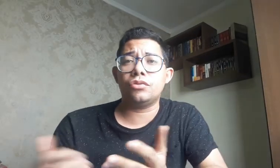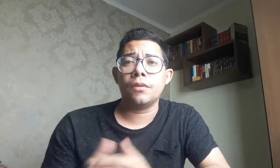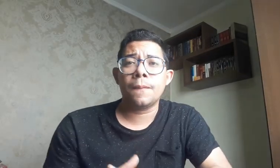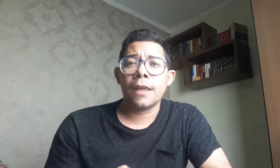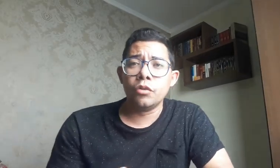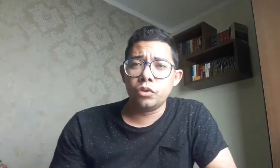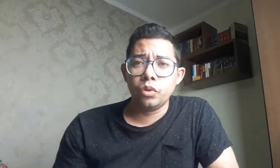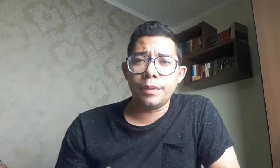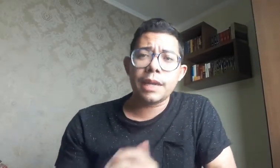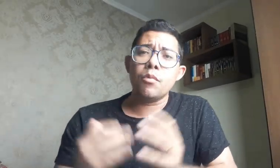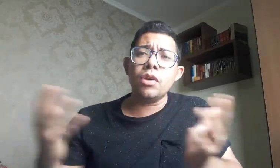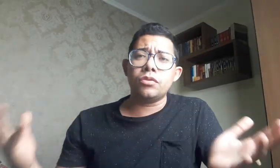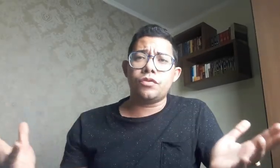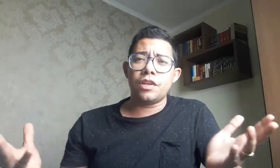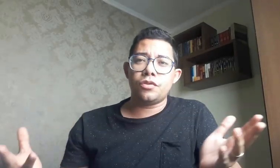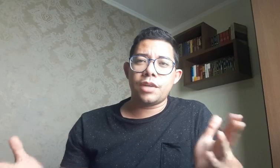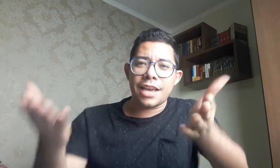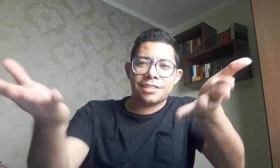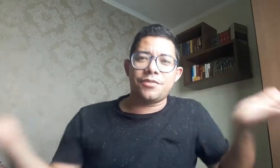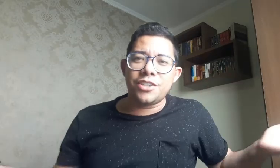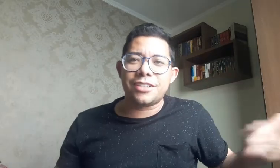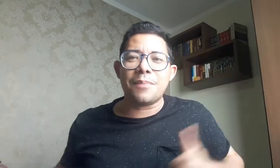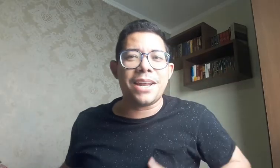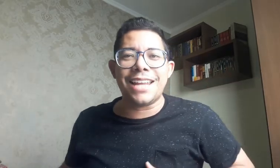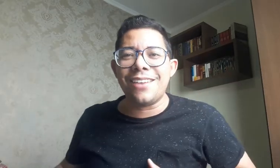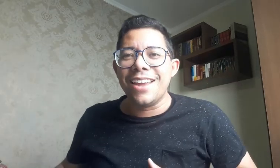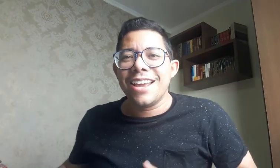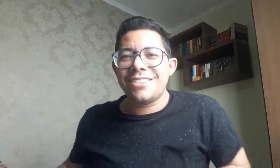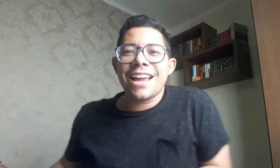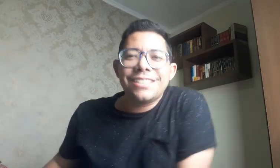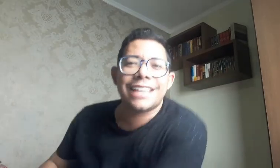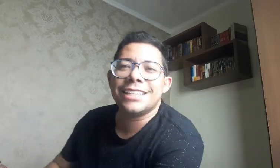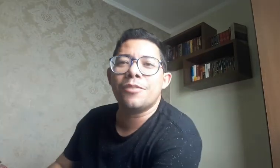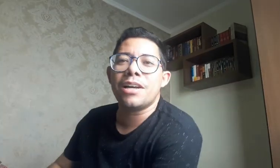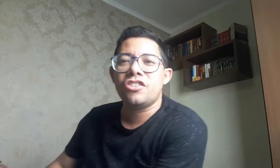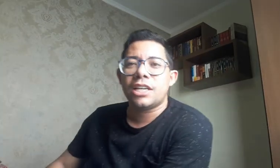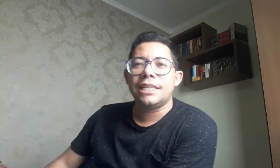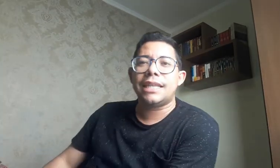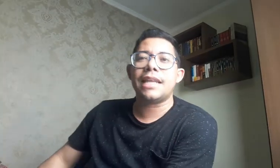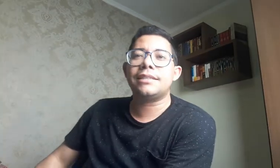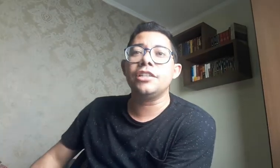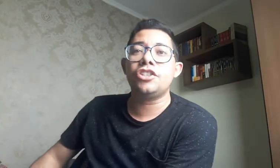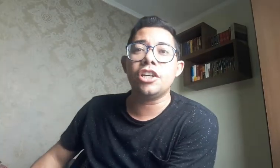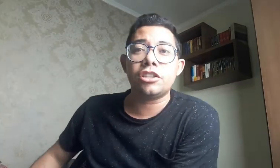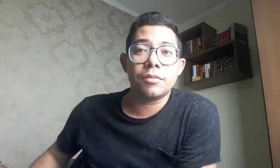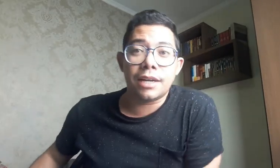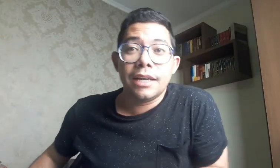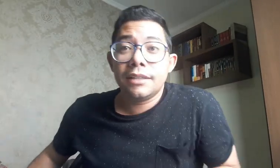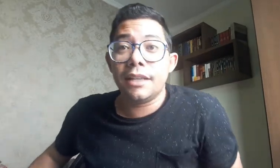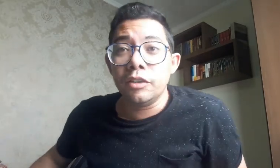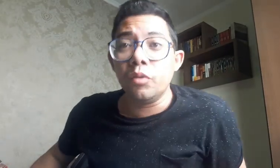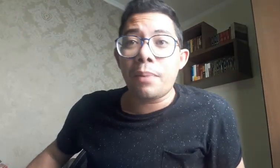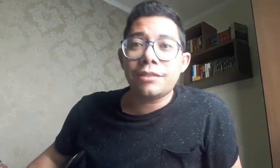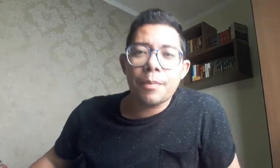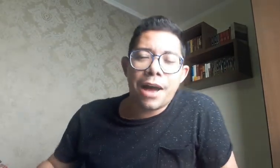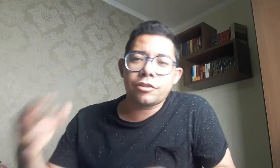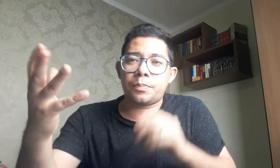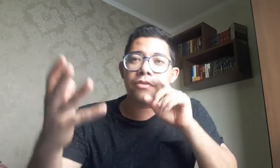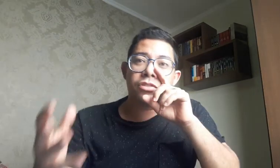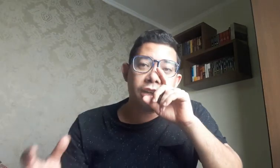no YouTube. Tem muitos vídeos. Esse vídeo que você está aprendendo já está dando uma dica interessantíssima, dando um passo a passo para você